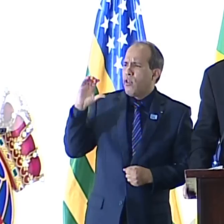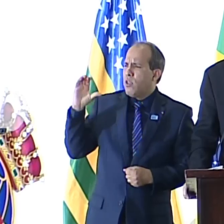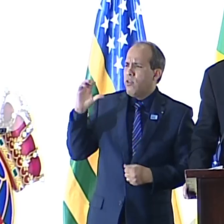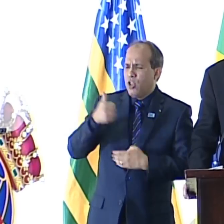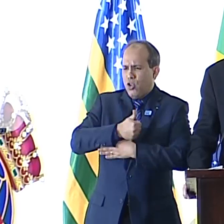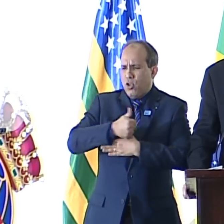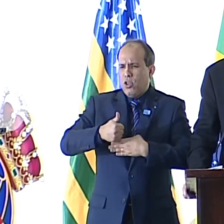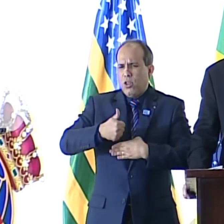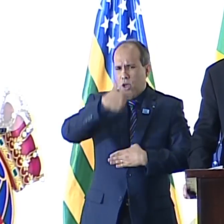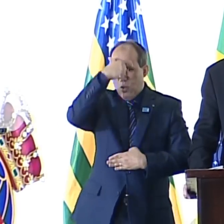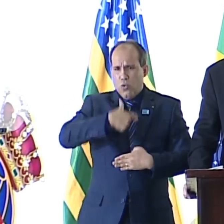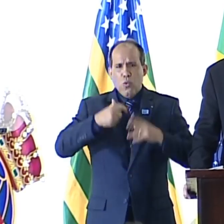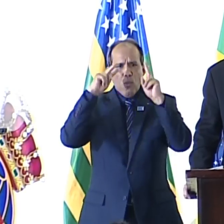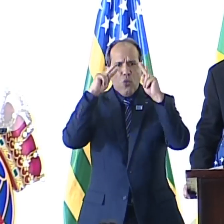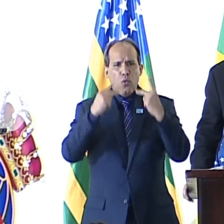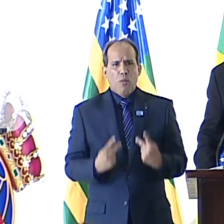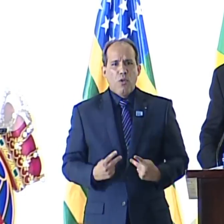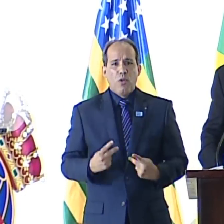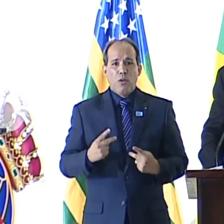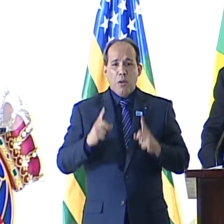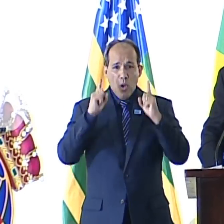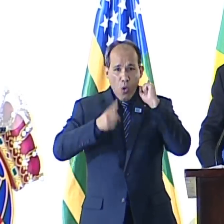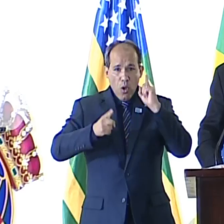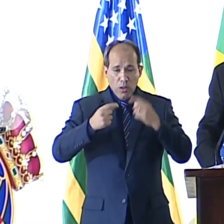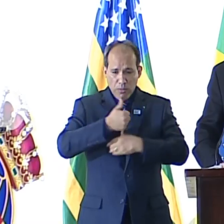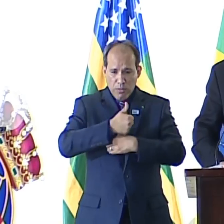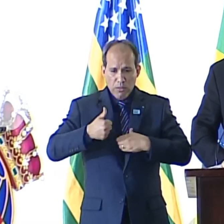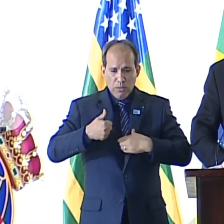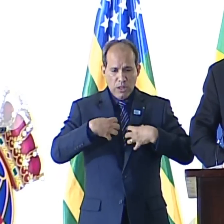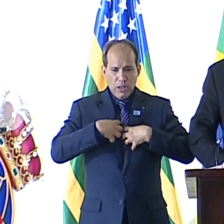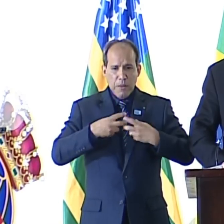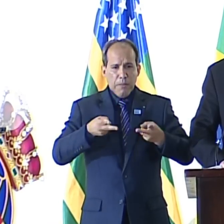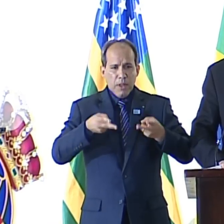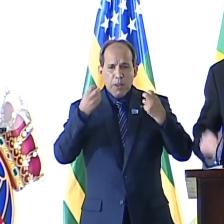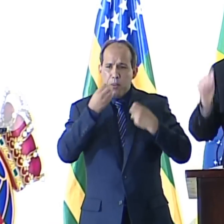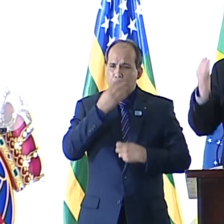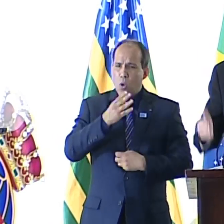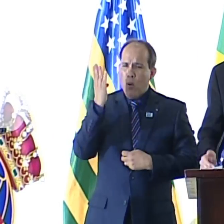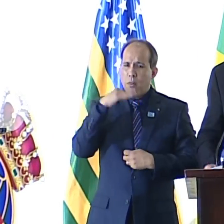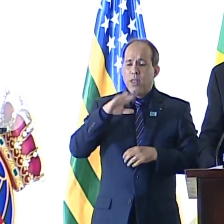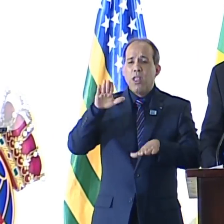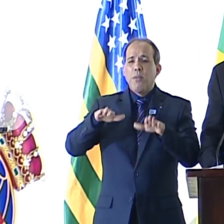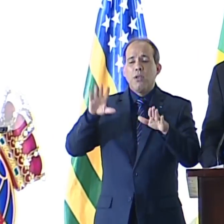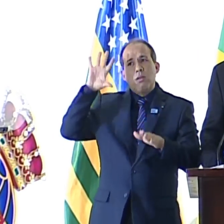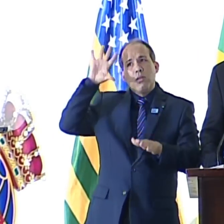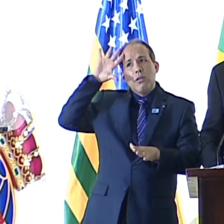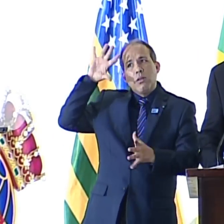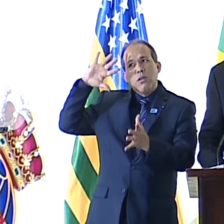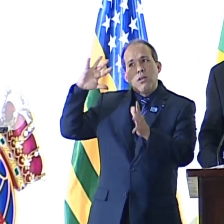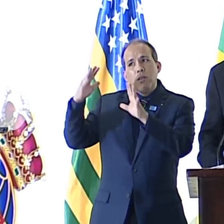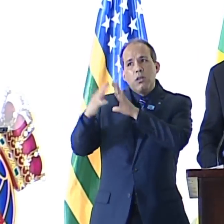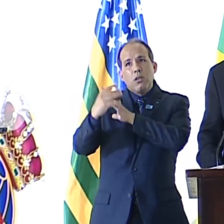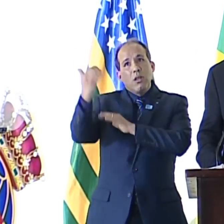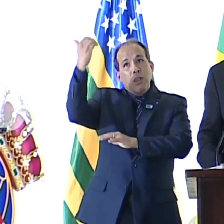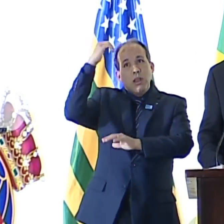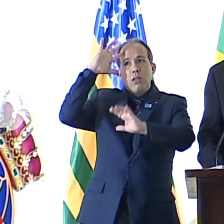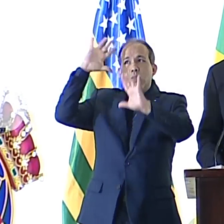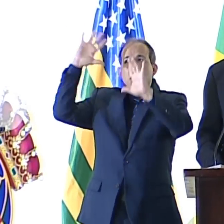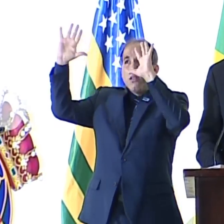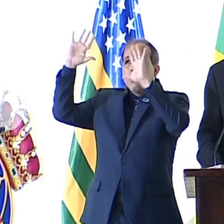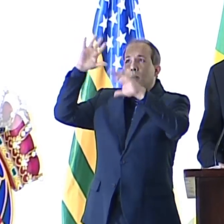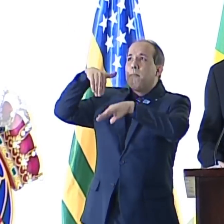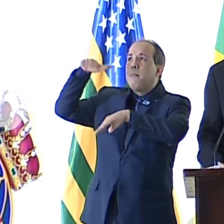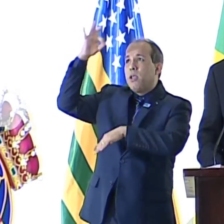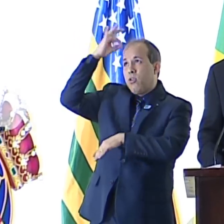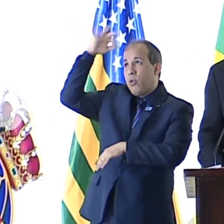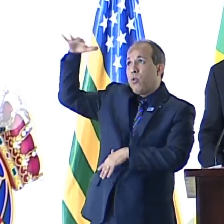da dignidade humana. A ordem moral, a percepção do bem e do mal, pressupõe uma dimensão vertical do ser humano, que transcende a dimensão horizontal da